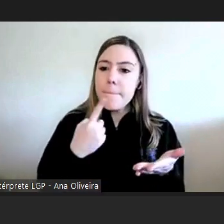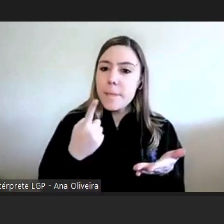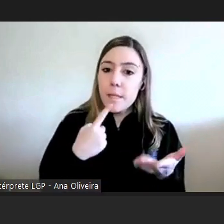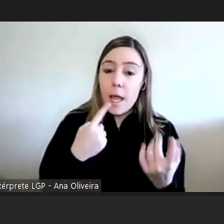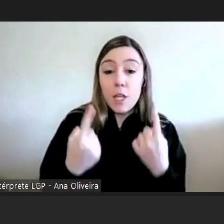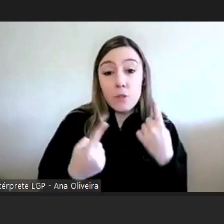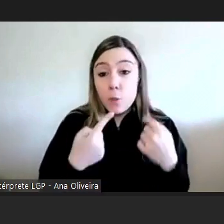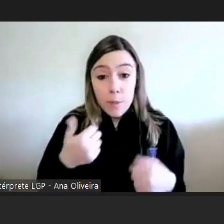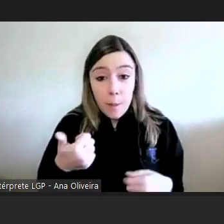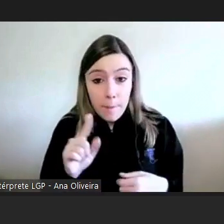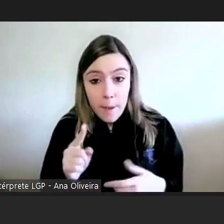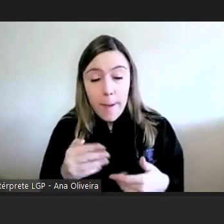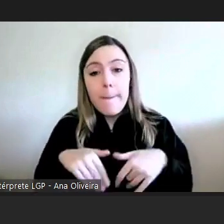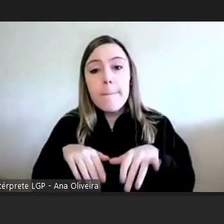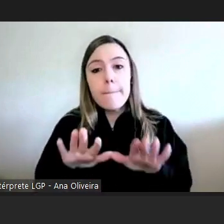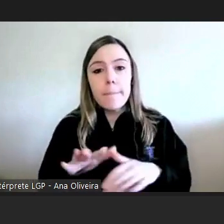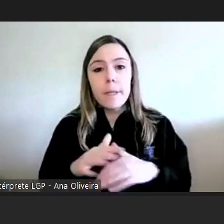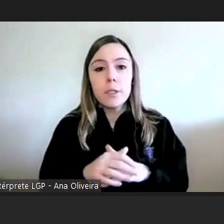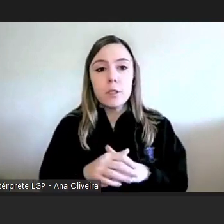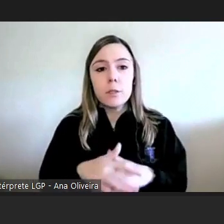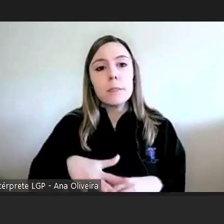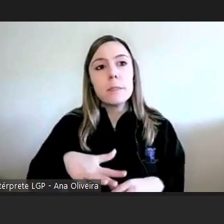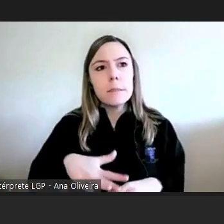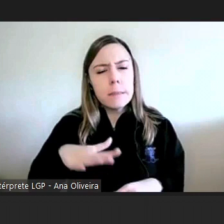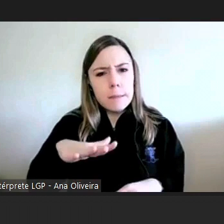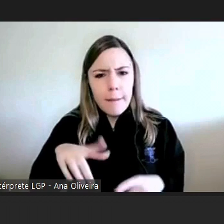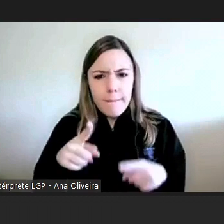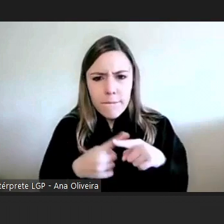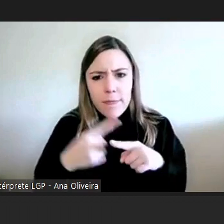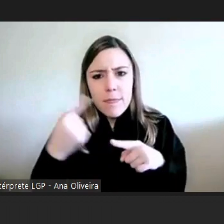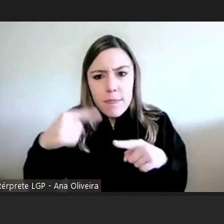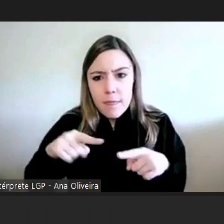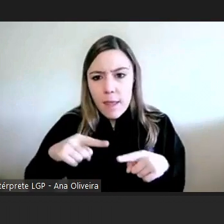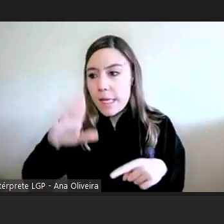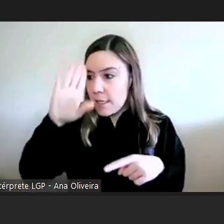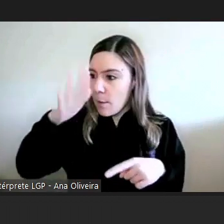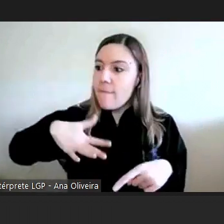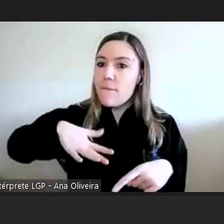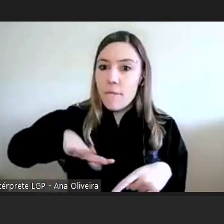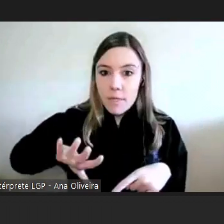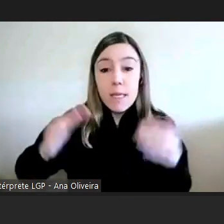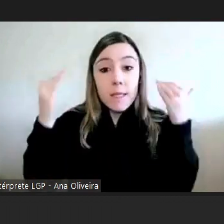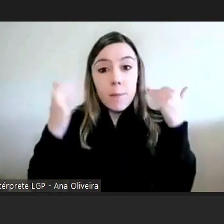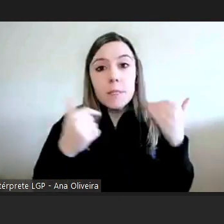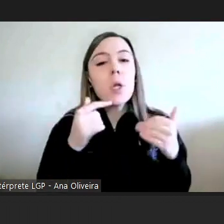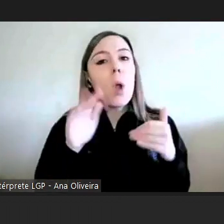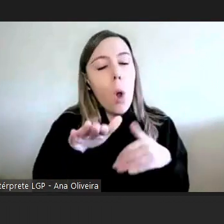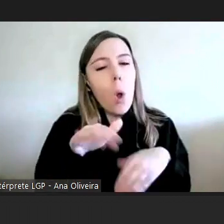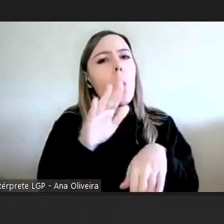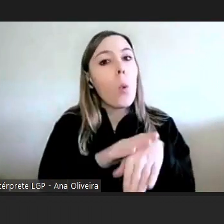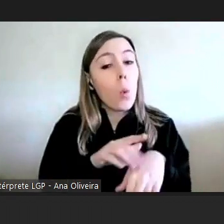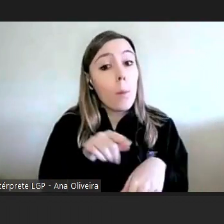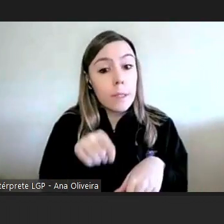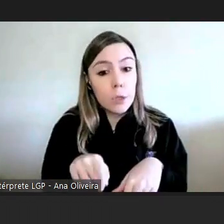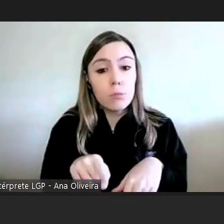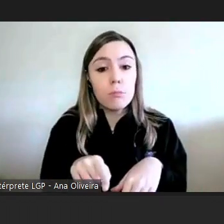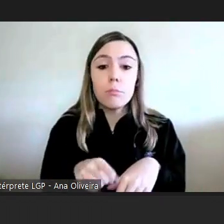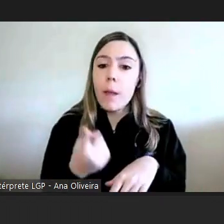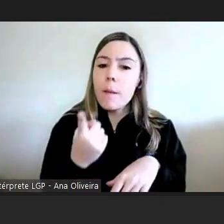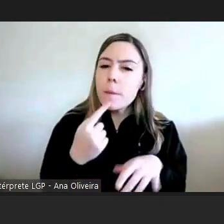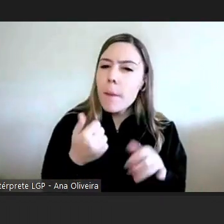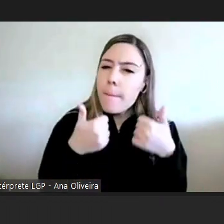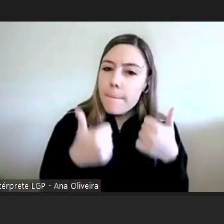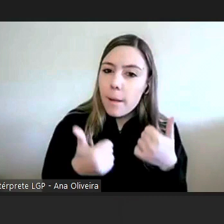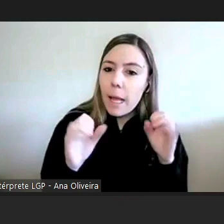sempre bem mas querem saber e portanto o saber o informar e dizer olha foi por esta razão e ser perceptível